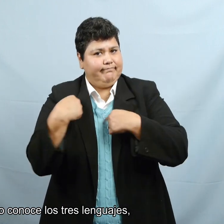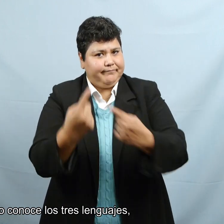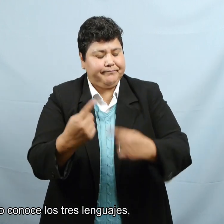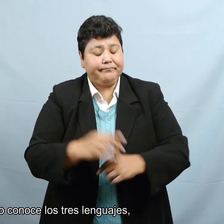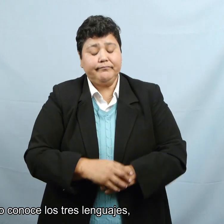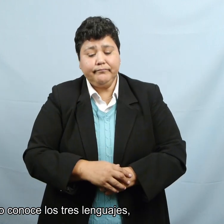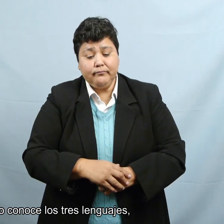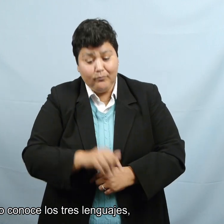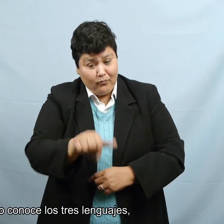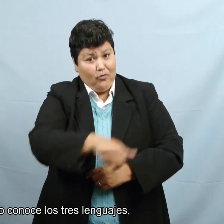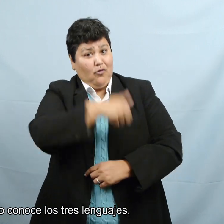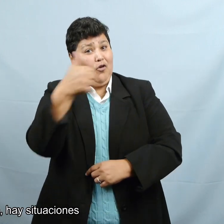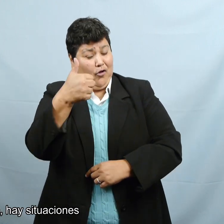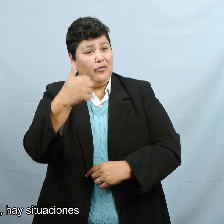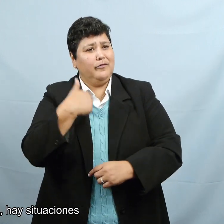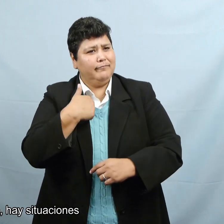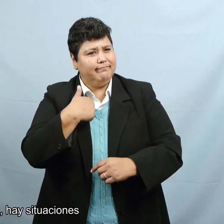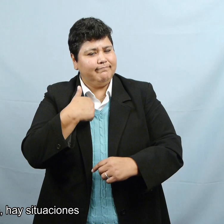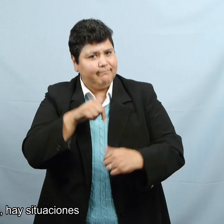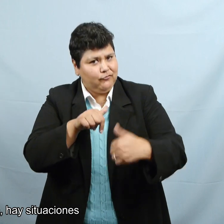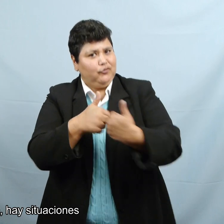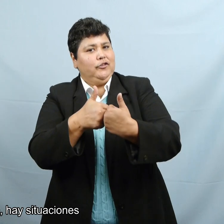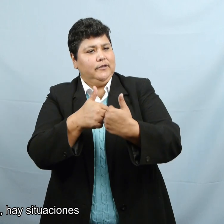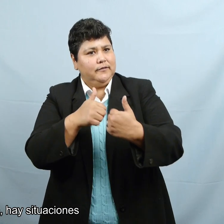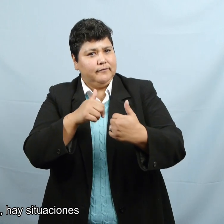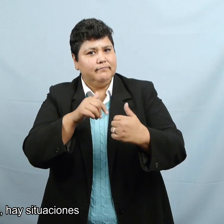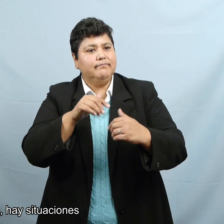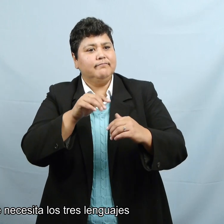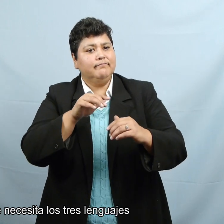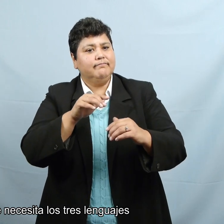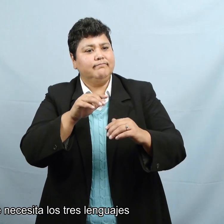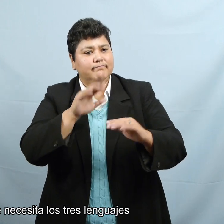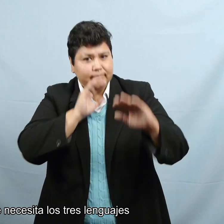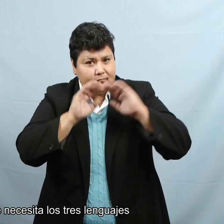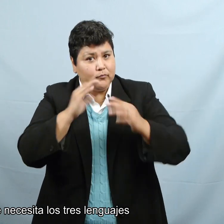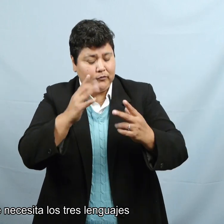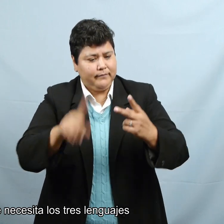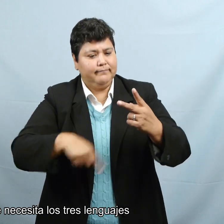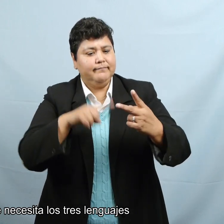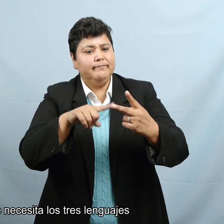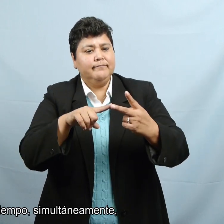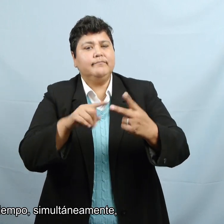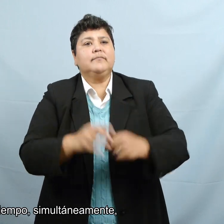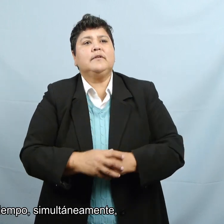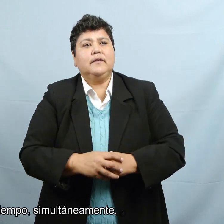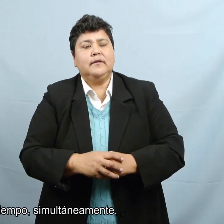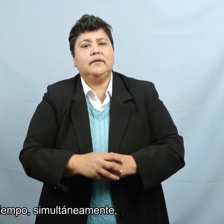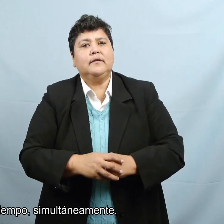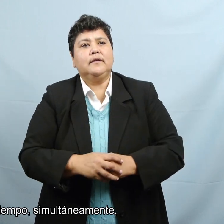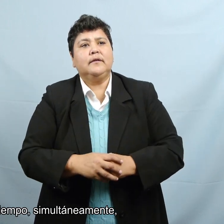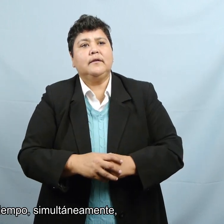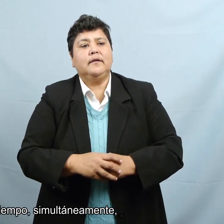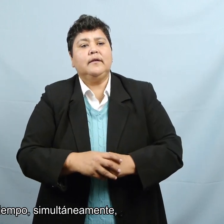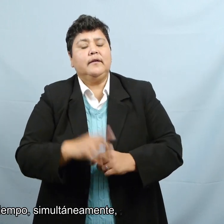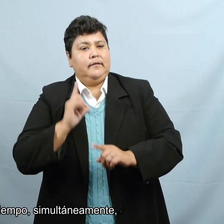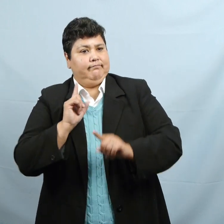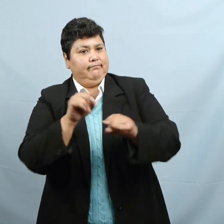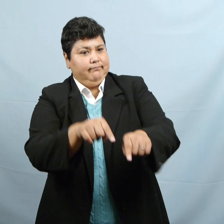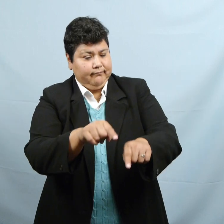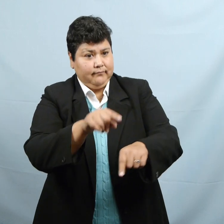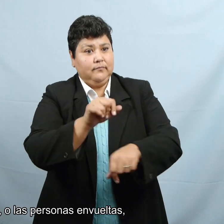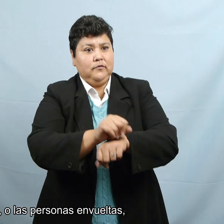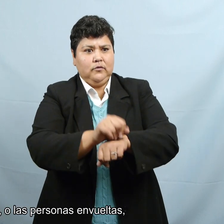como uno conoce los tres lenguajes, hay situaciones en las que se necesitan los tres lenguajes al mismo tiempo, simultáneamente.